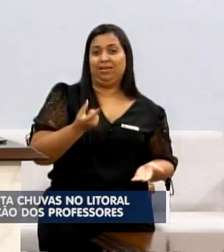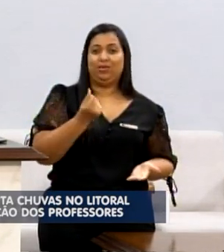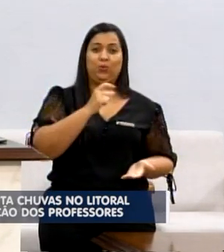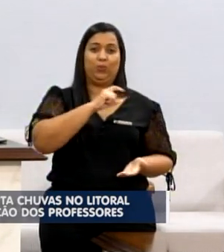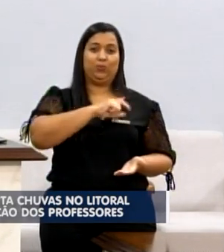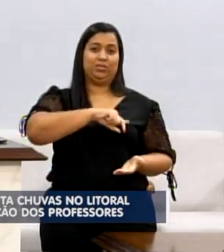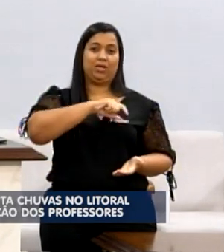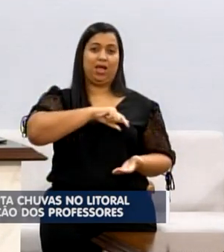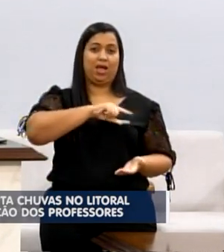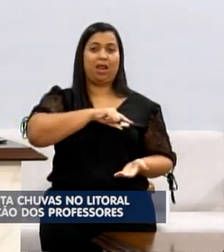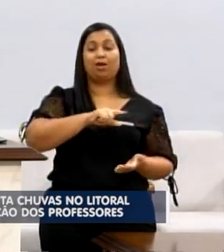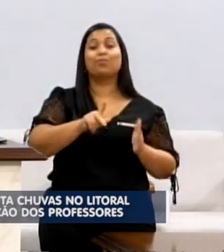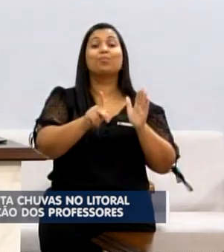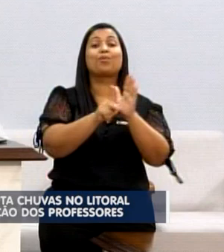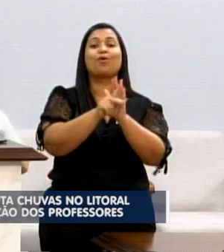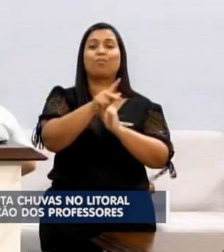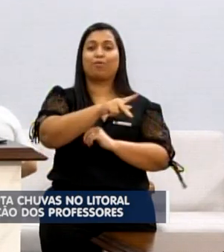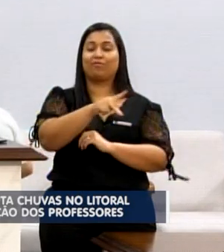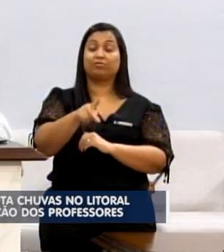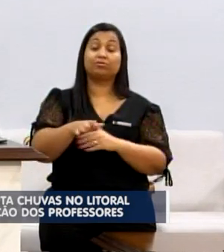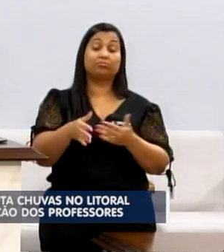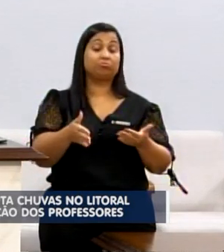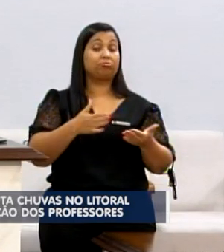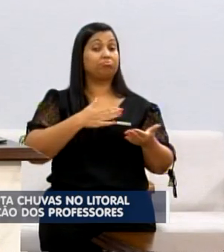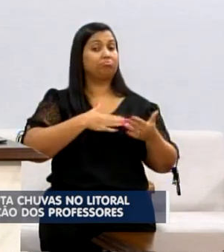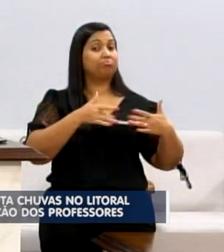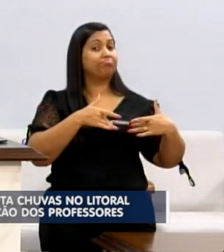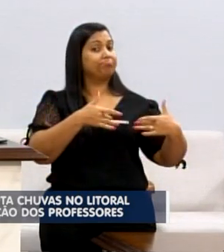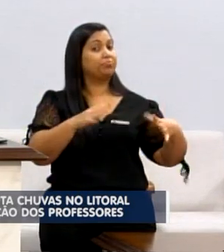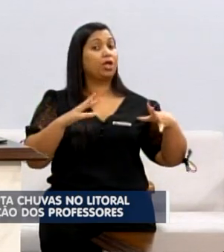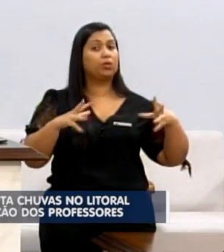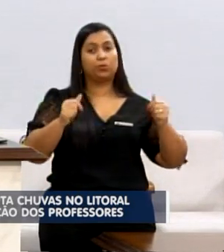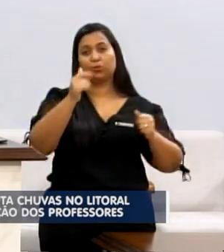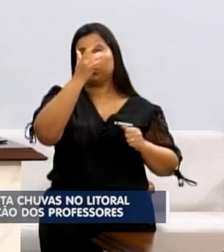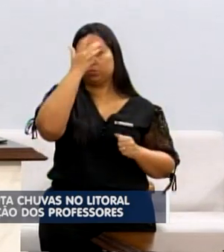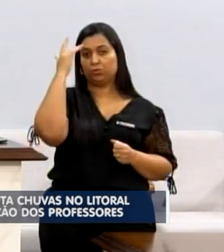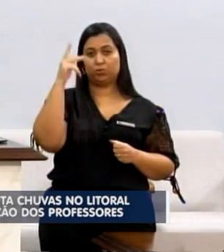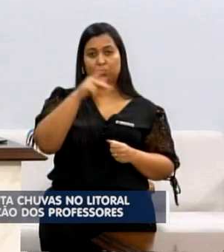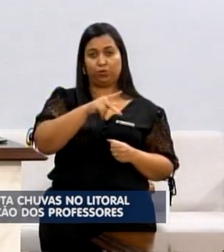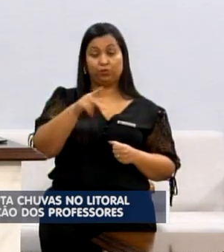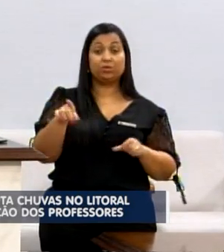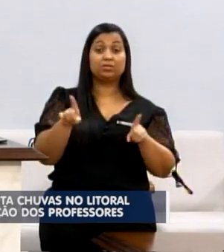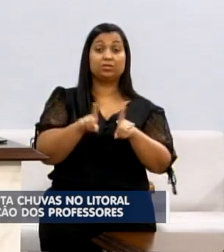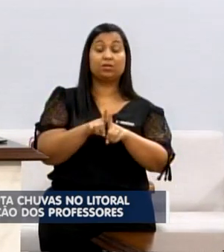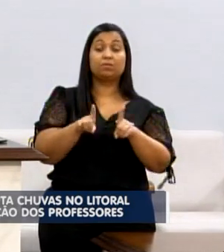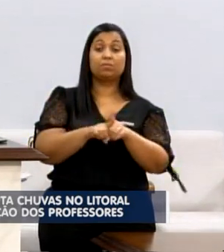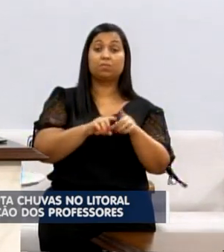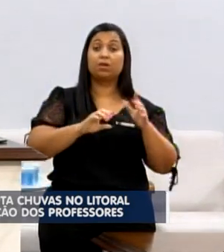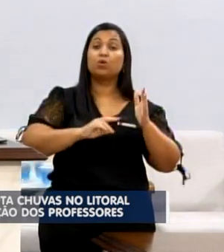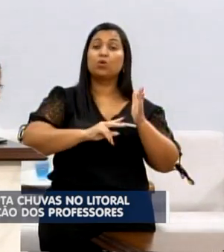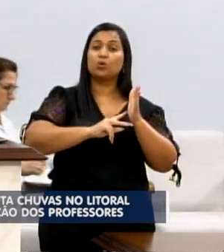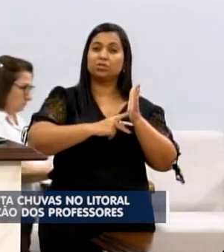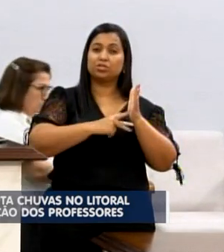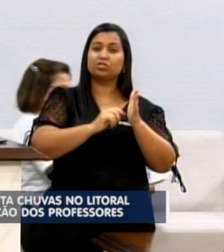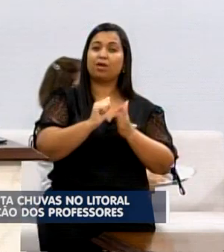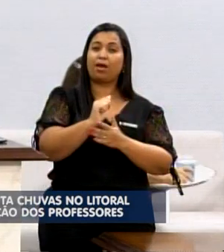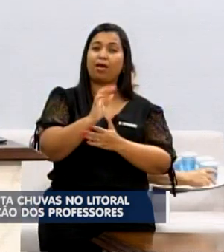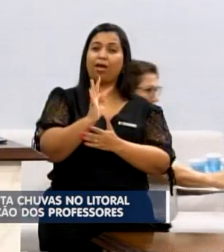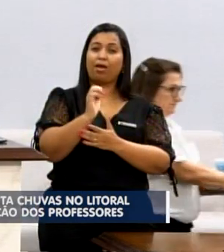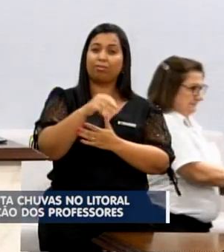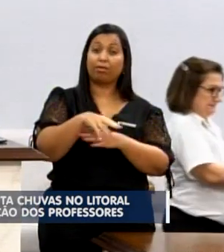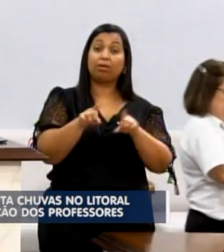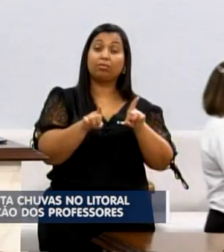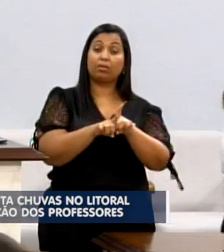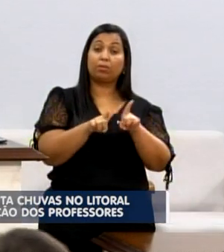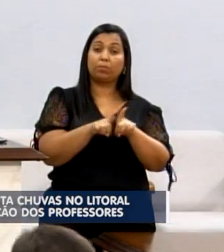categoria dos professores. Então, minha solidariedade aí aos professores, ATEM, pelo movimento que está fazendo, eu também